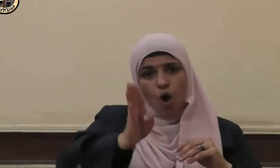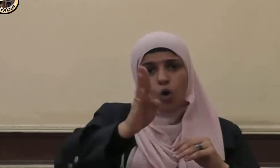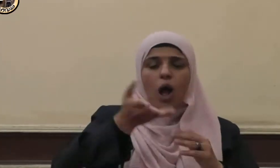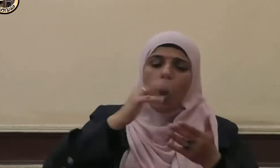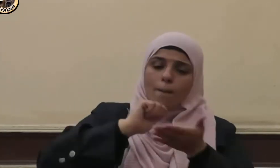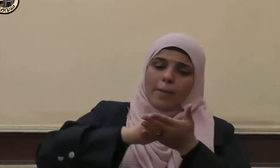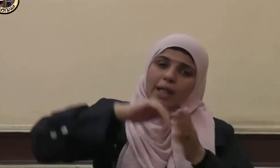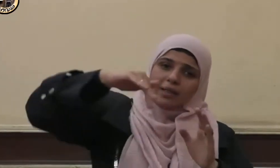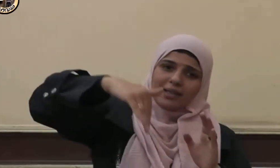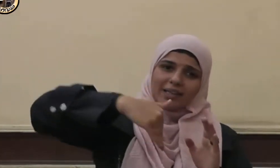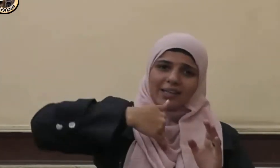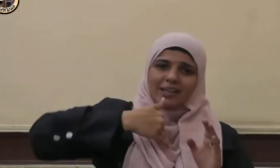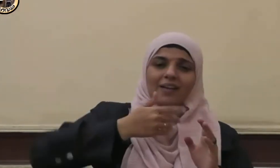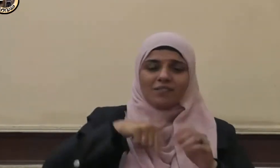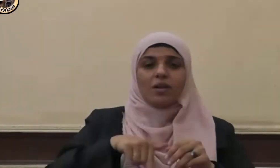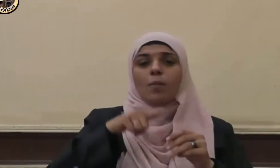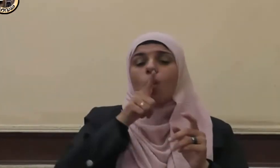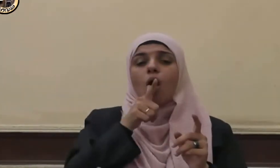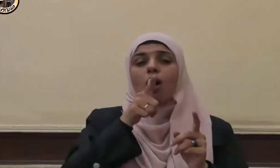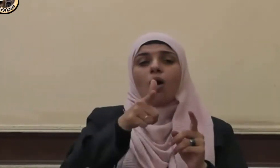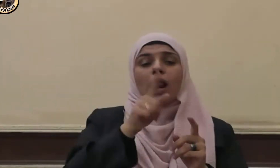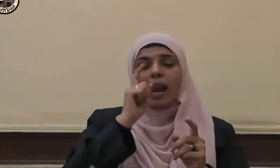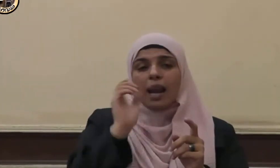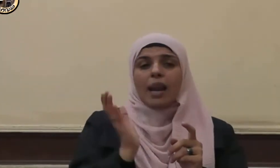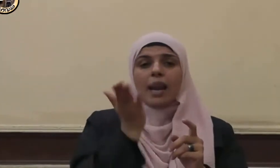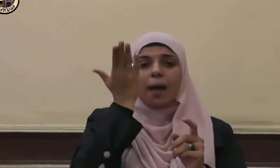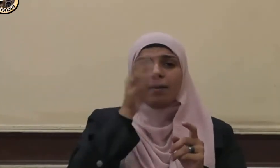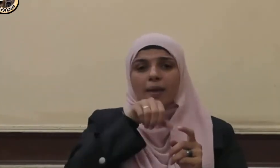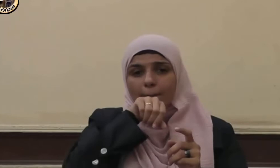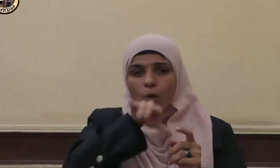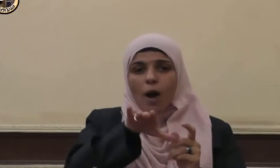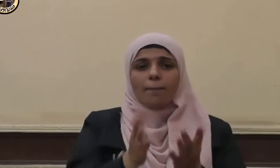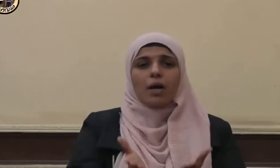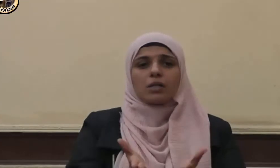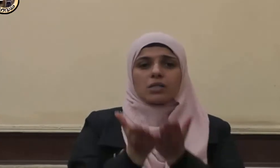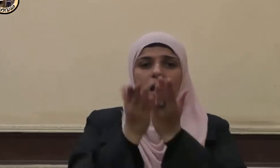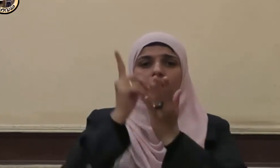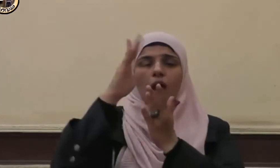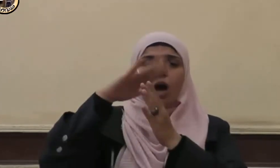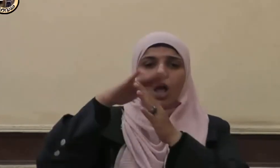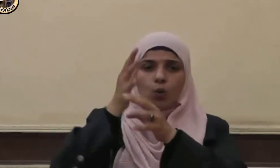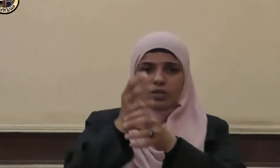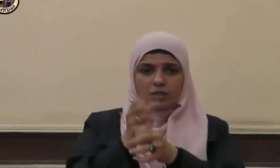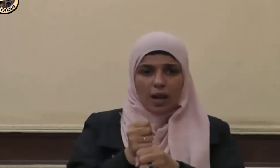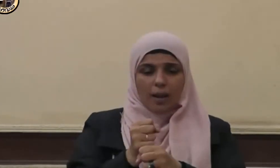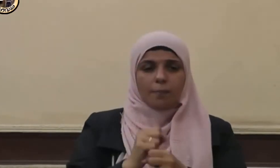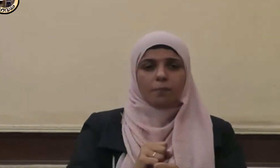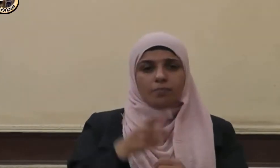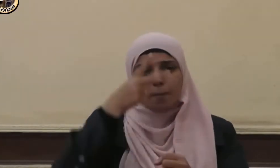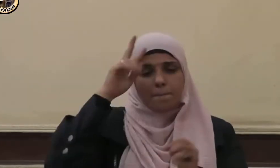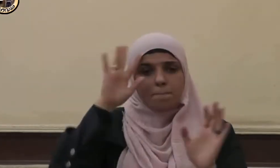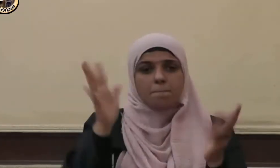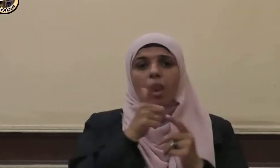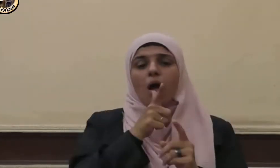دخول حيث يقول نبينا صلى الله عليه وسلم من قال إذا خرج